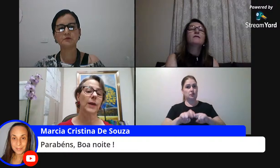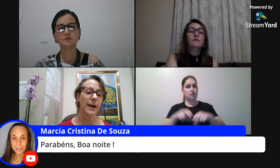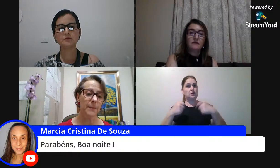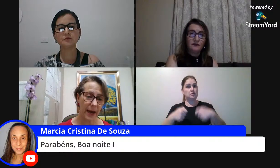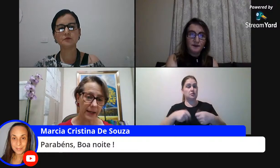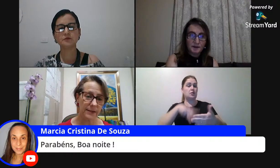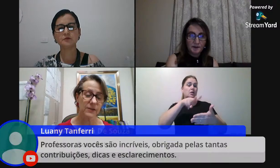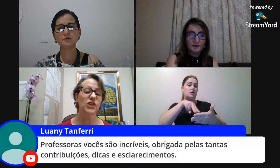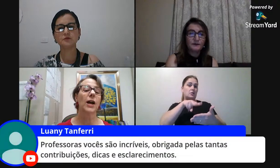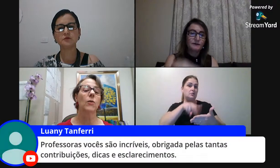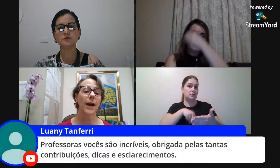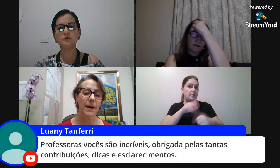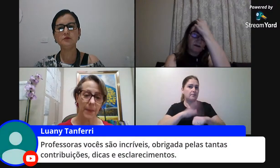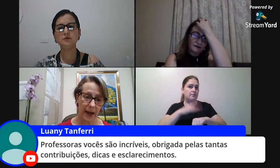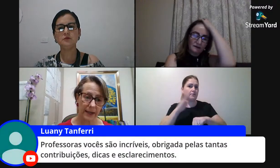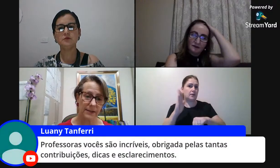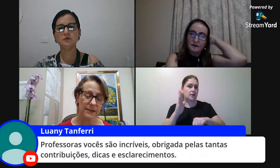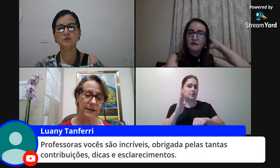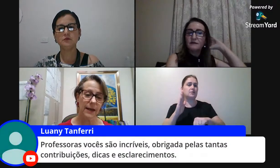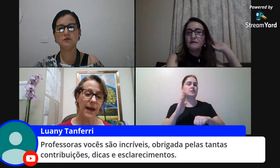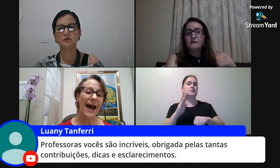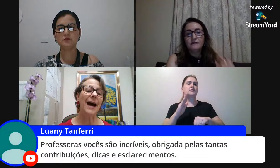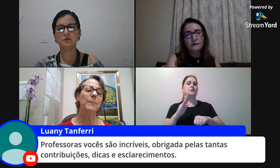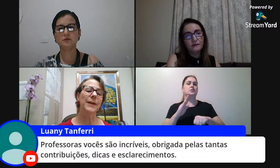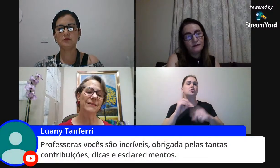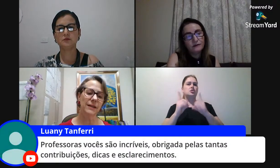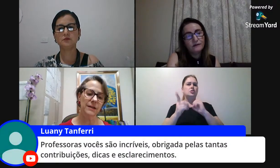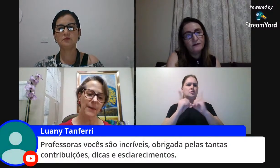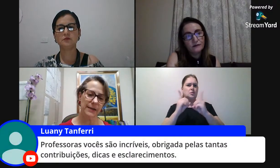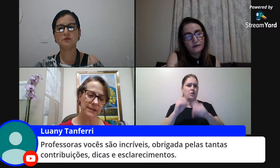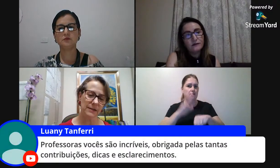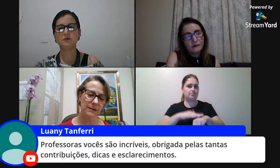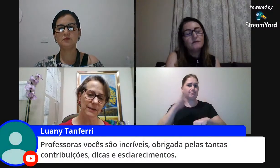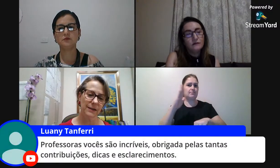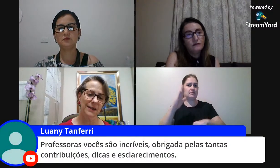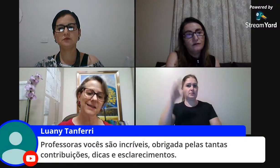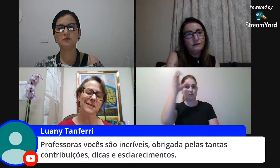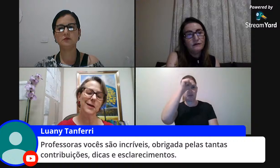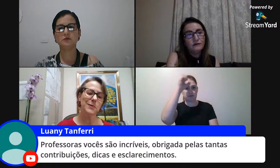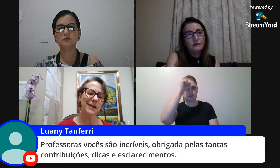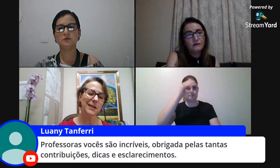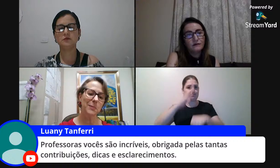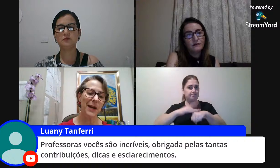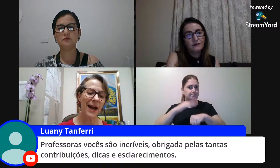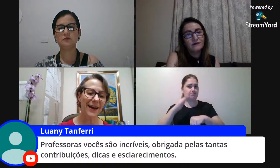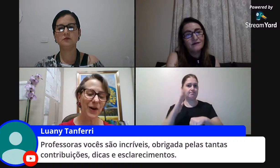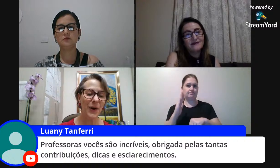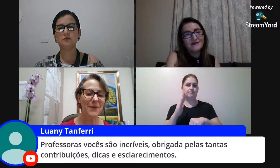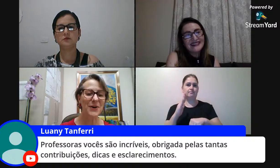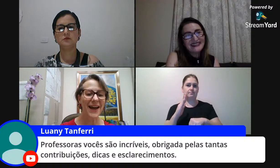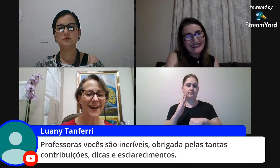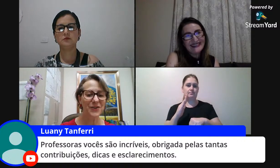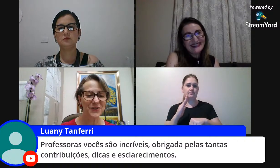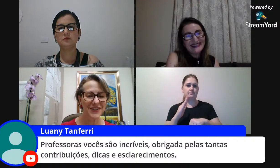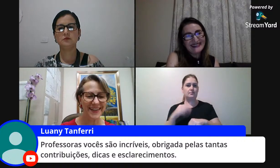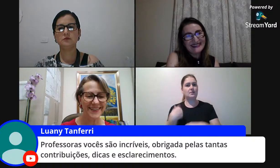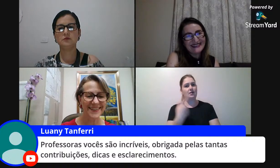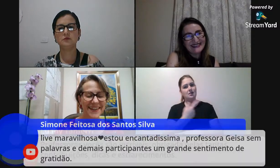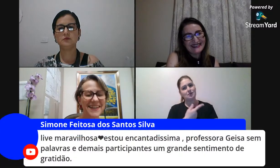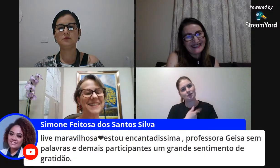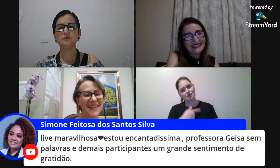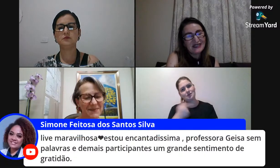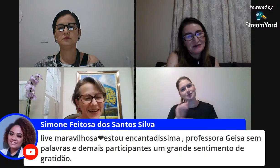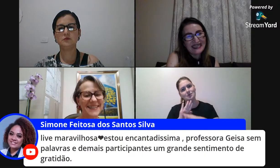estudar mais dialogar mais aprender mais e estamos aqui para colaborar com